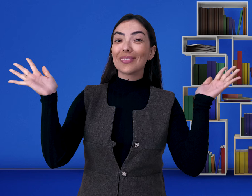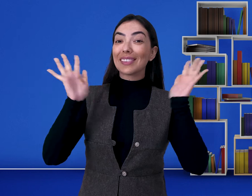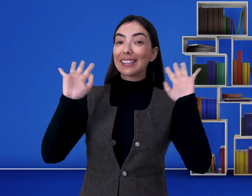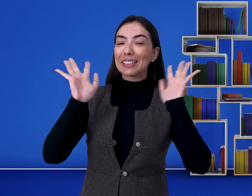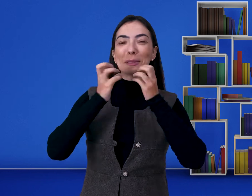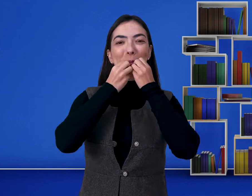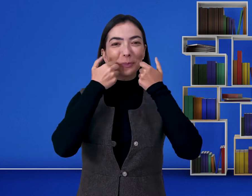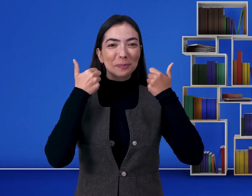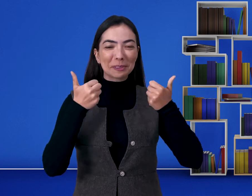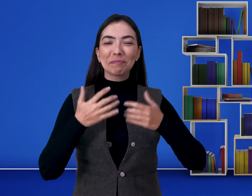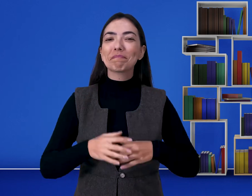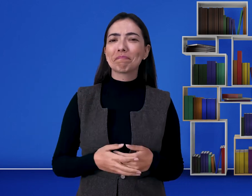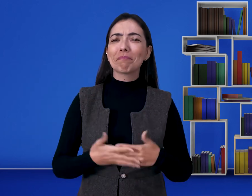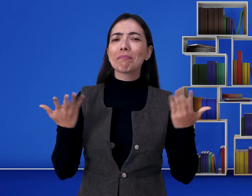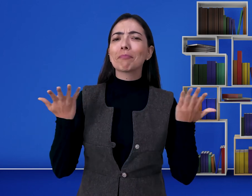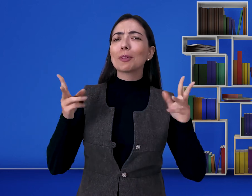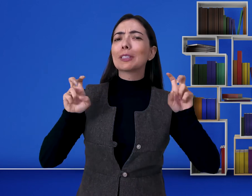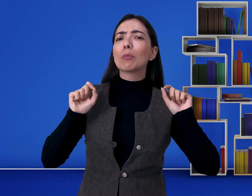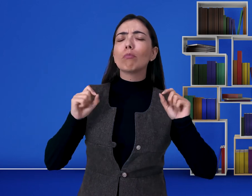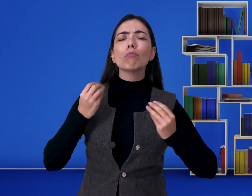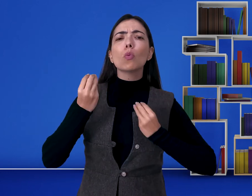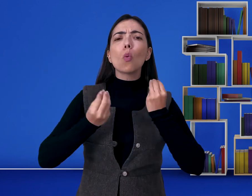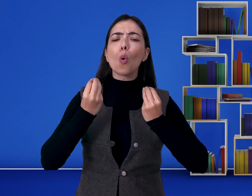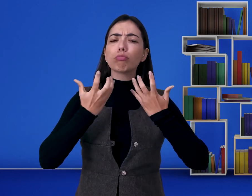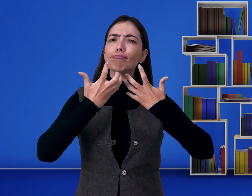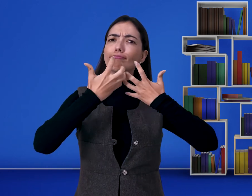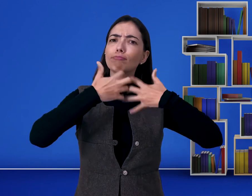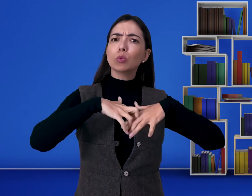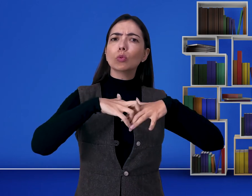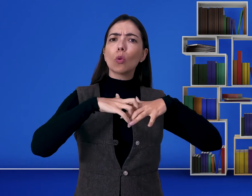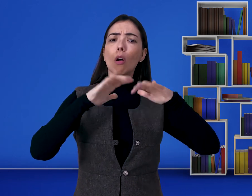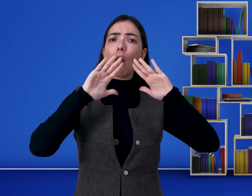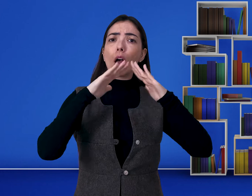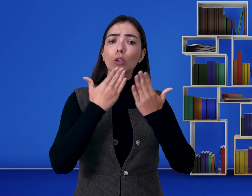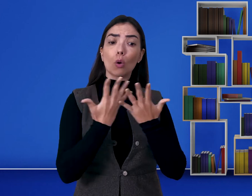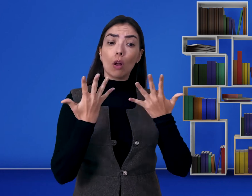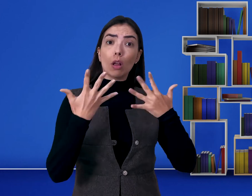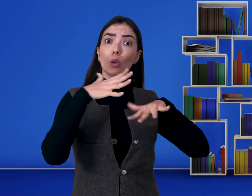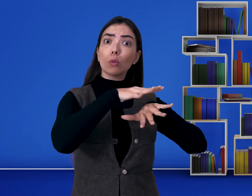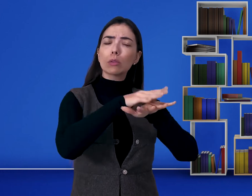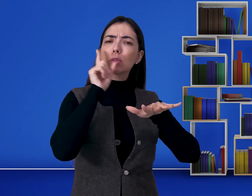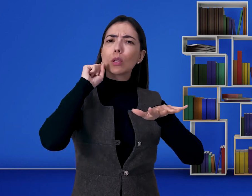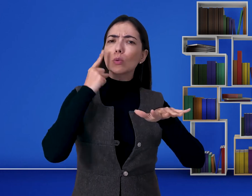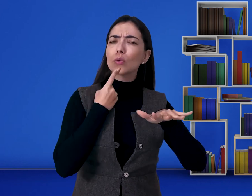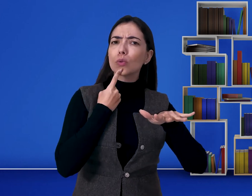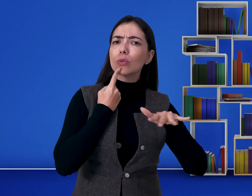Olá, tudo bem? Neste vídeo, nós falaremos sobre como funciona a inclusão do aluno surdo na